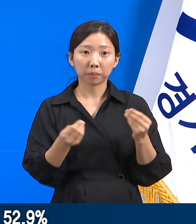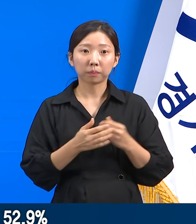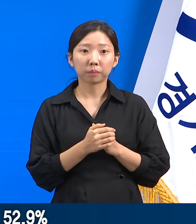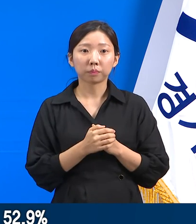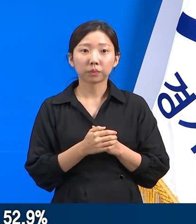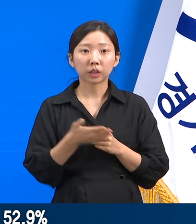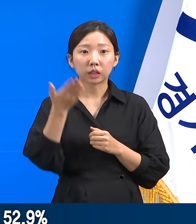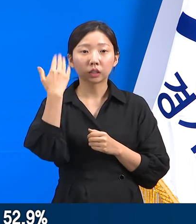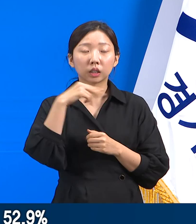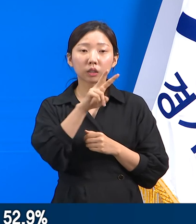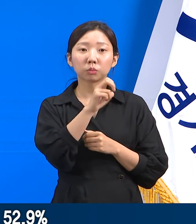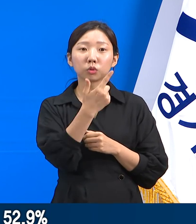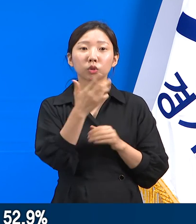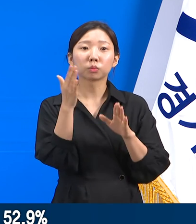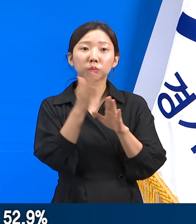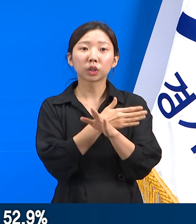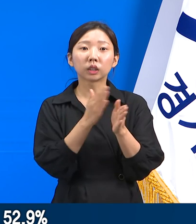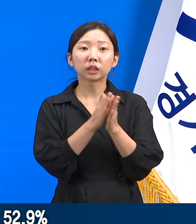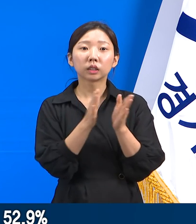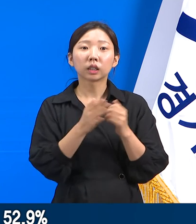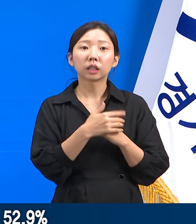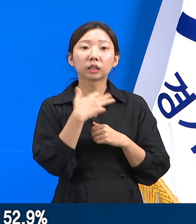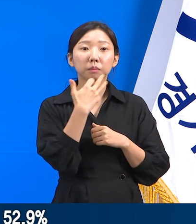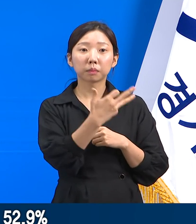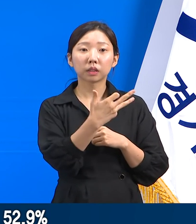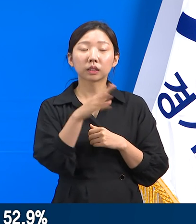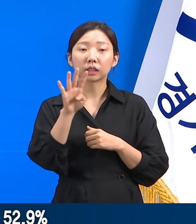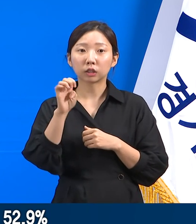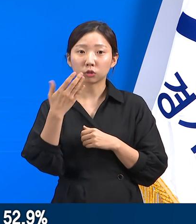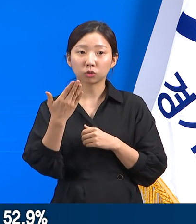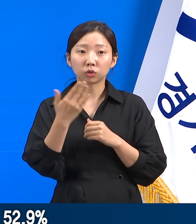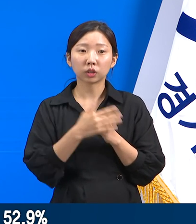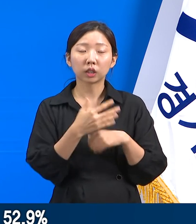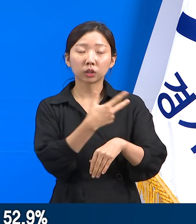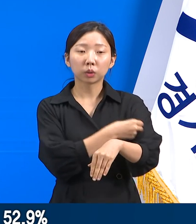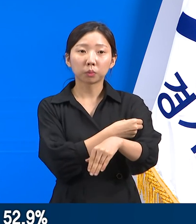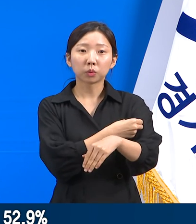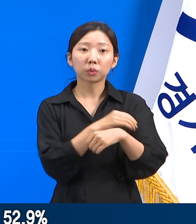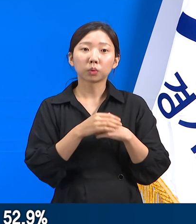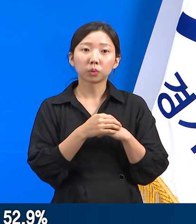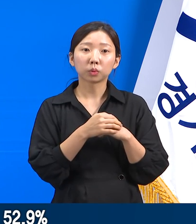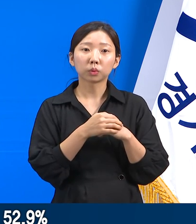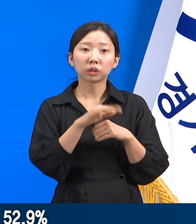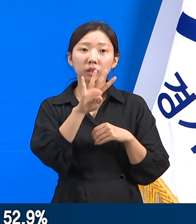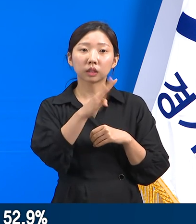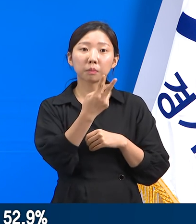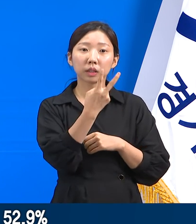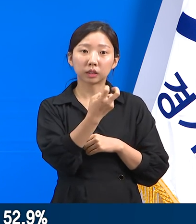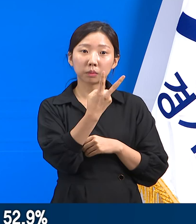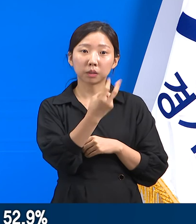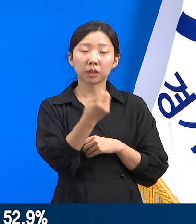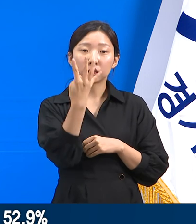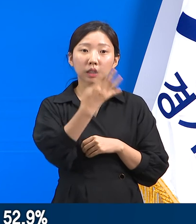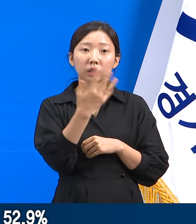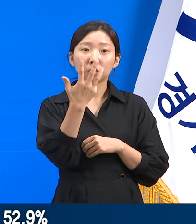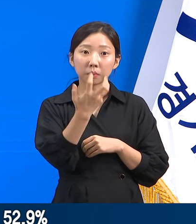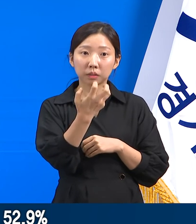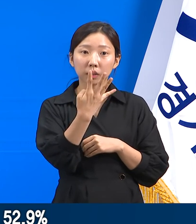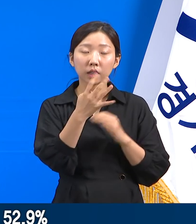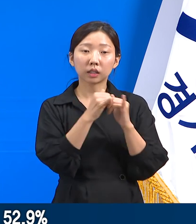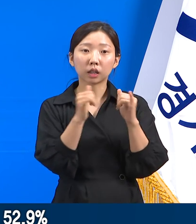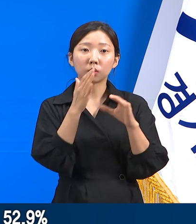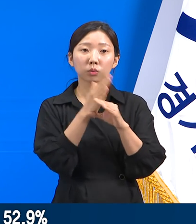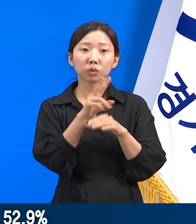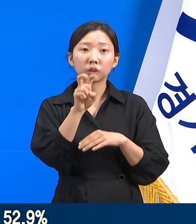지난 26일부터 시작된 18세에서 49세 접종에는 현재까지 대상자 422만 4,084명 중